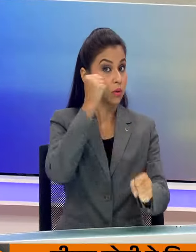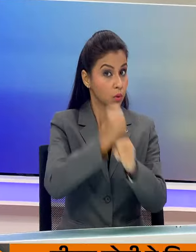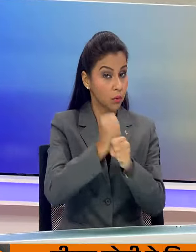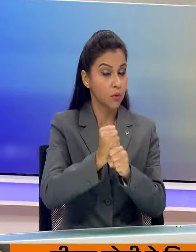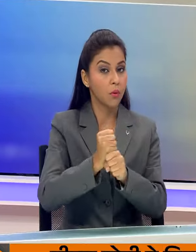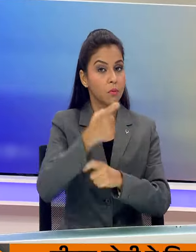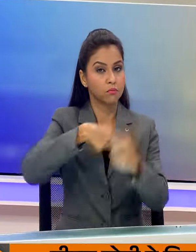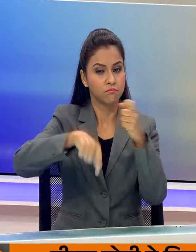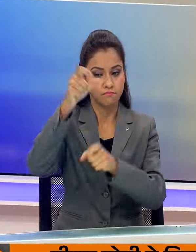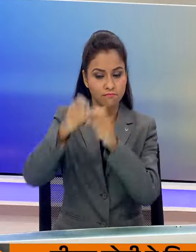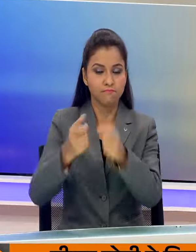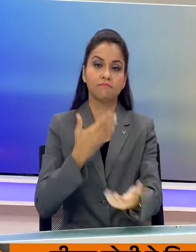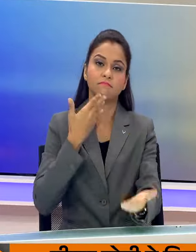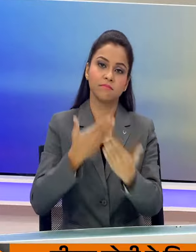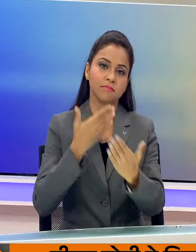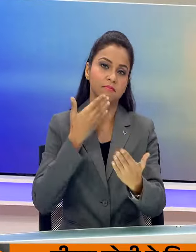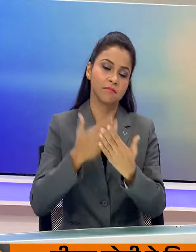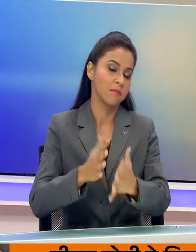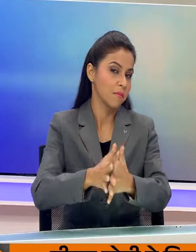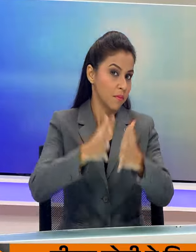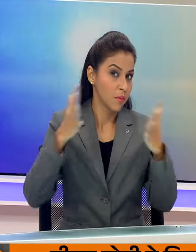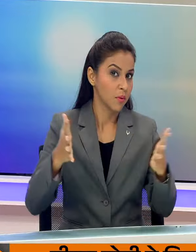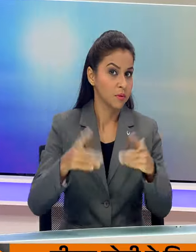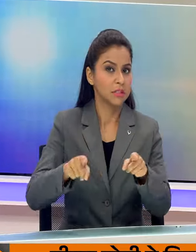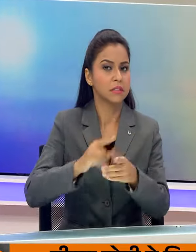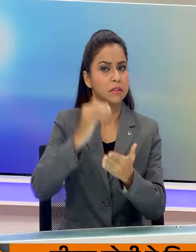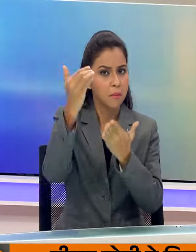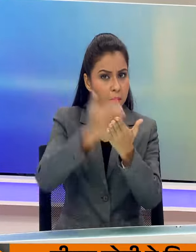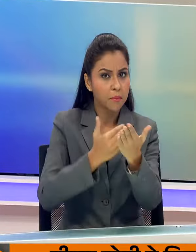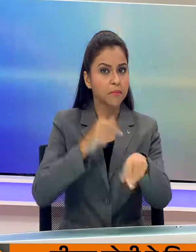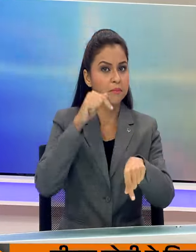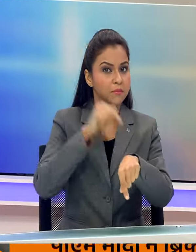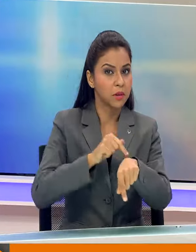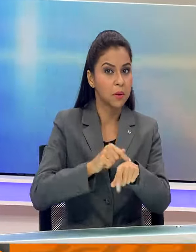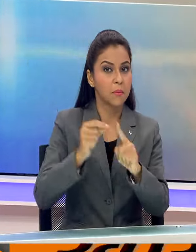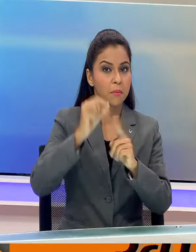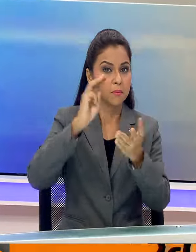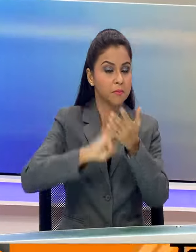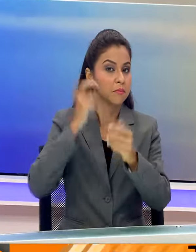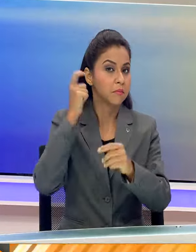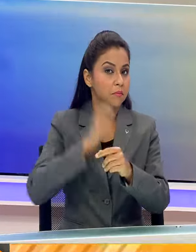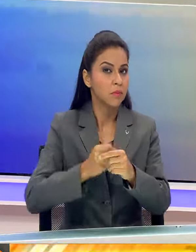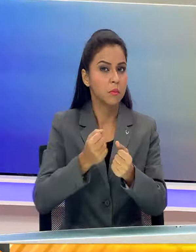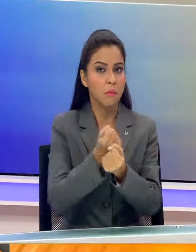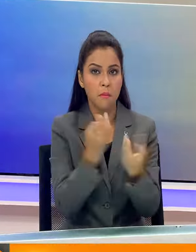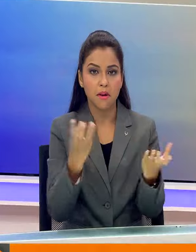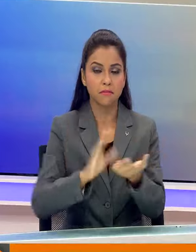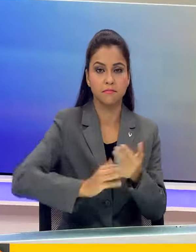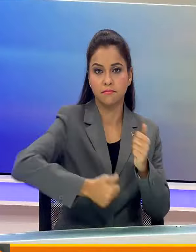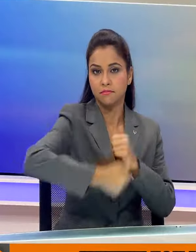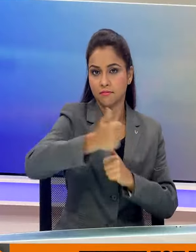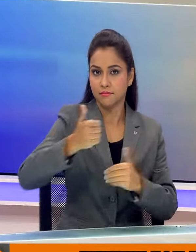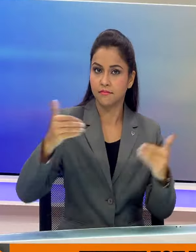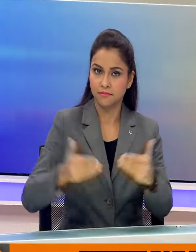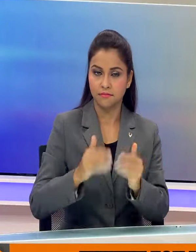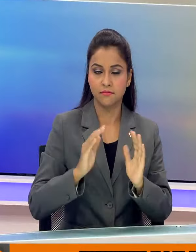को धन्यवाद जताया सम्मेलन के दोरान प्रधान मंत्री मोधी ने कई नेताओं से मुलाकात की